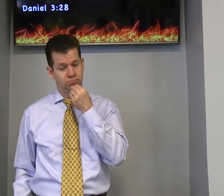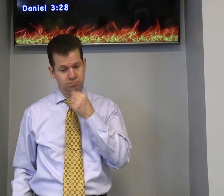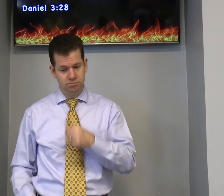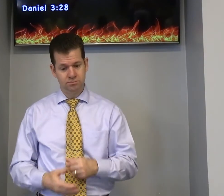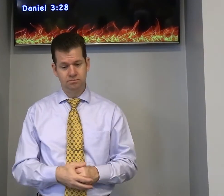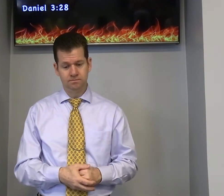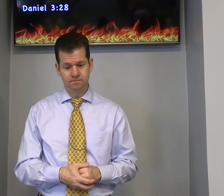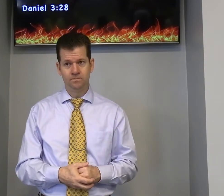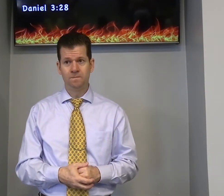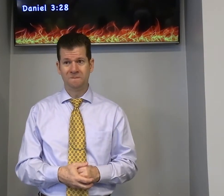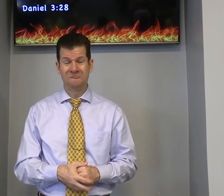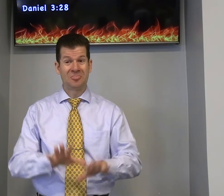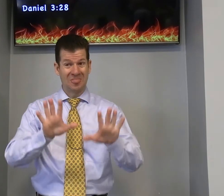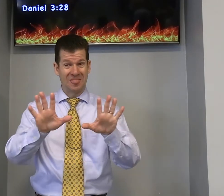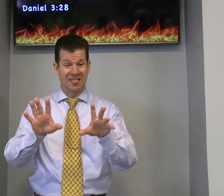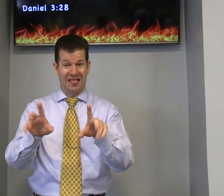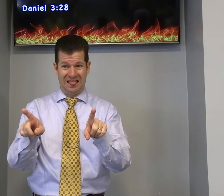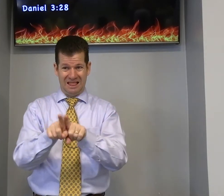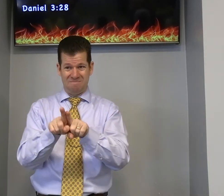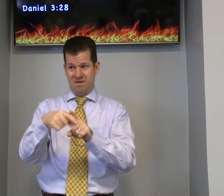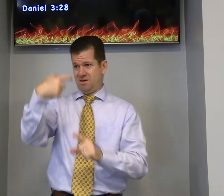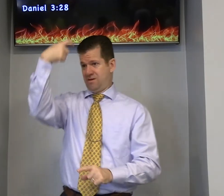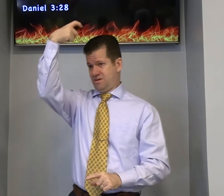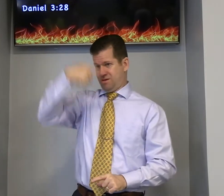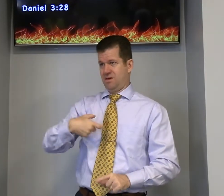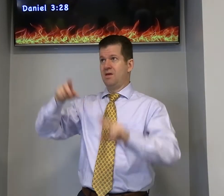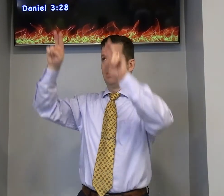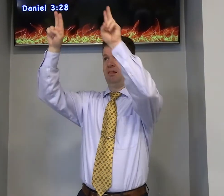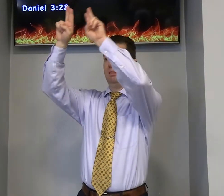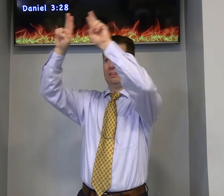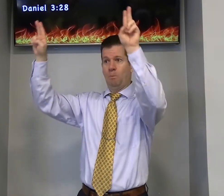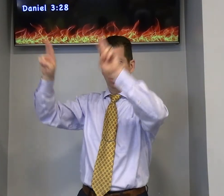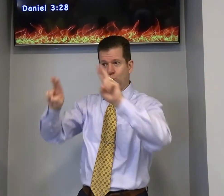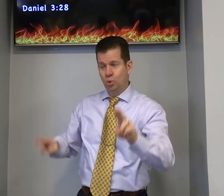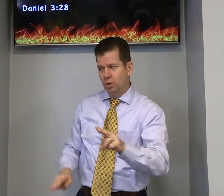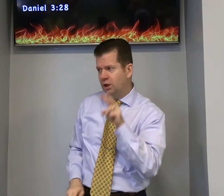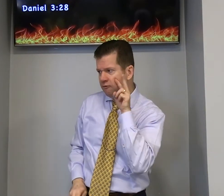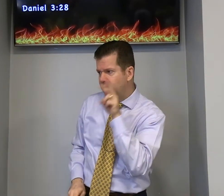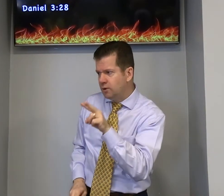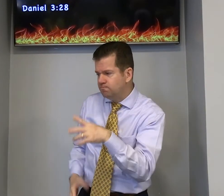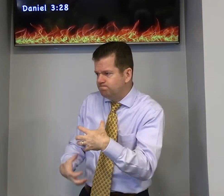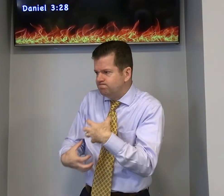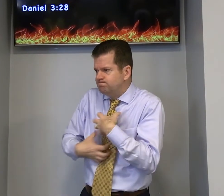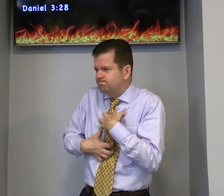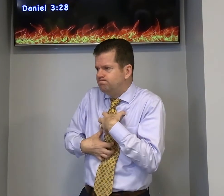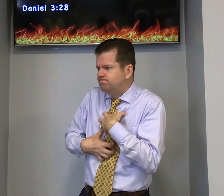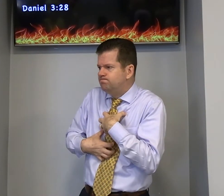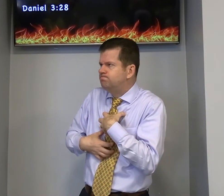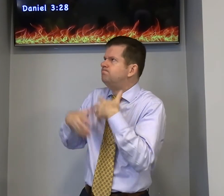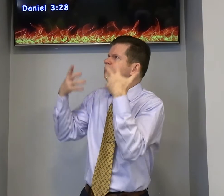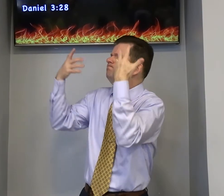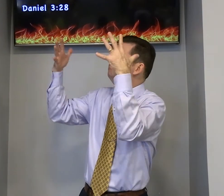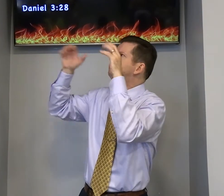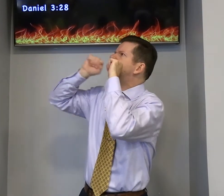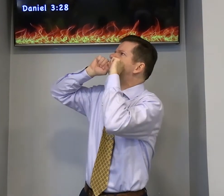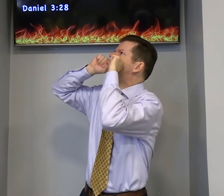talvez sua família seja salva por causa do seu testemunho Nebucodonosor viu e sentiu